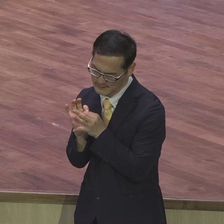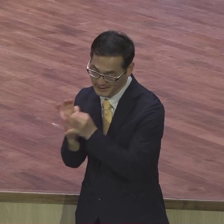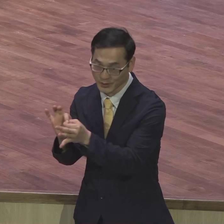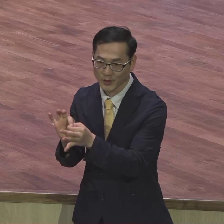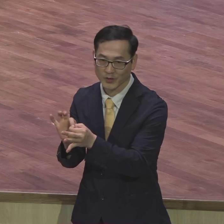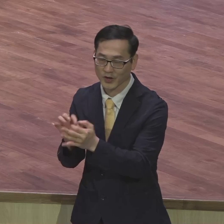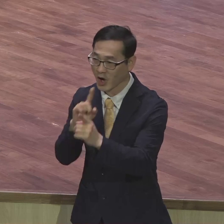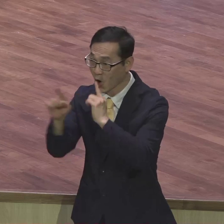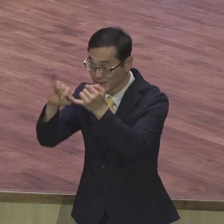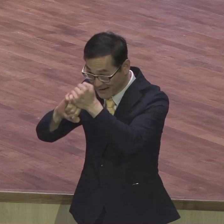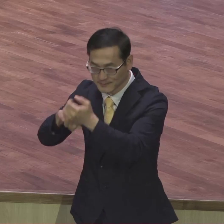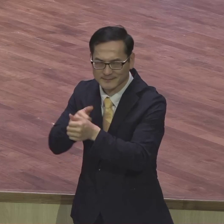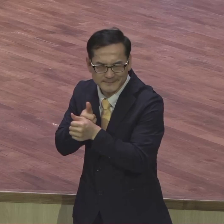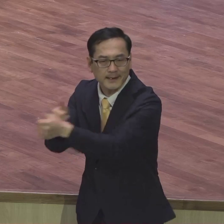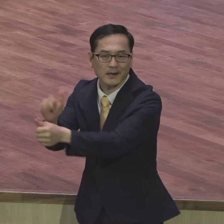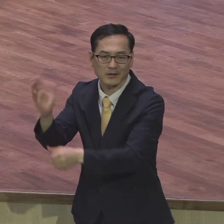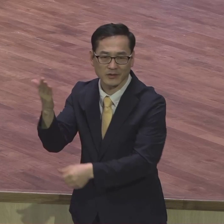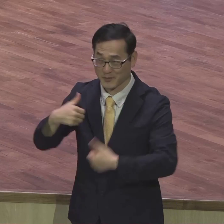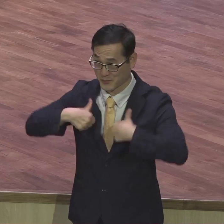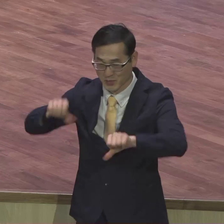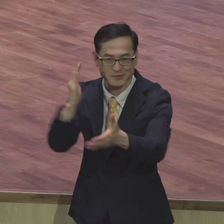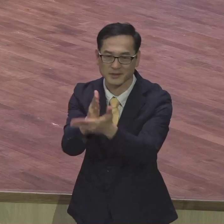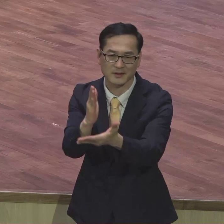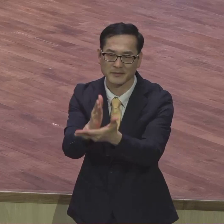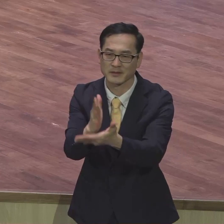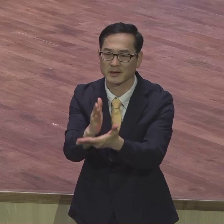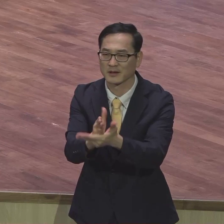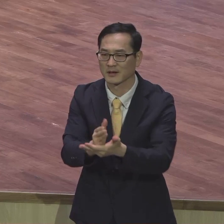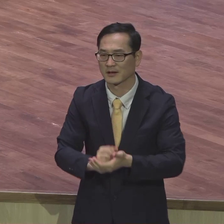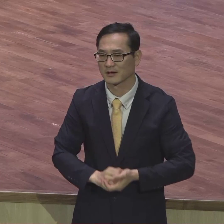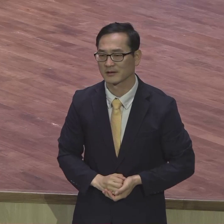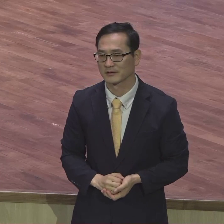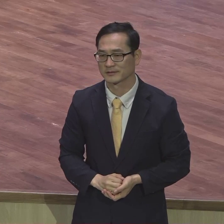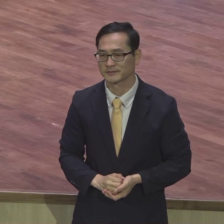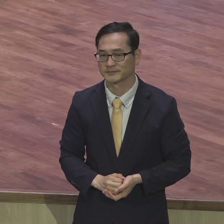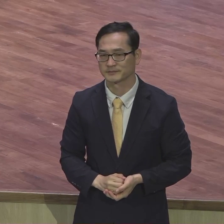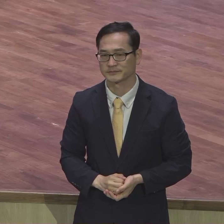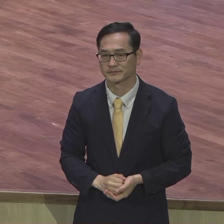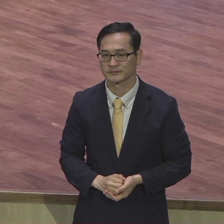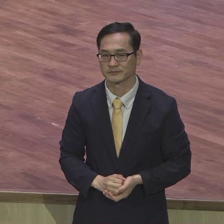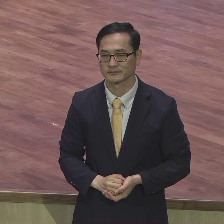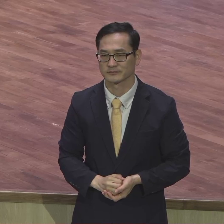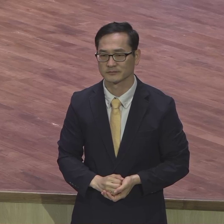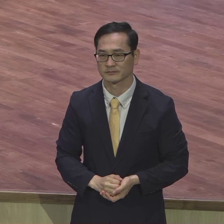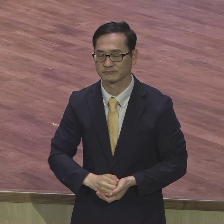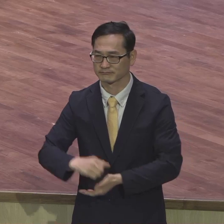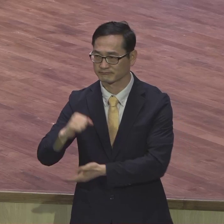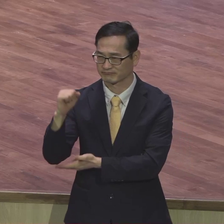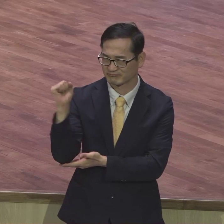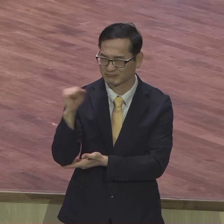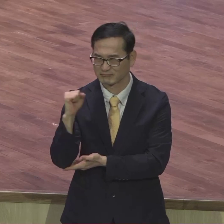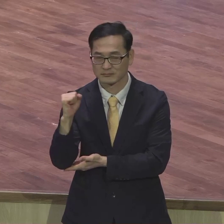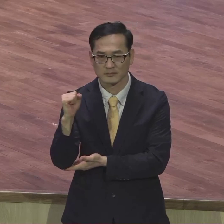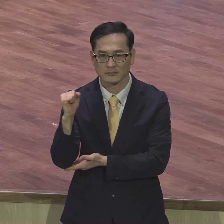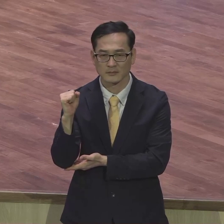합니다 그렇다면 어떻게 흔들릴 수 없는 흔들리지 않는